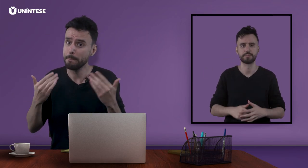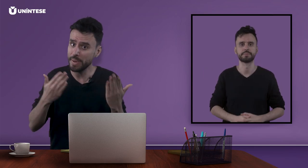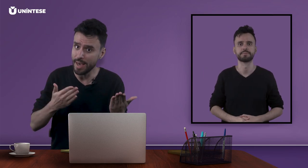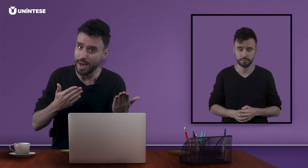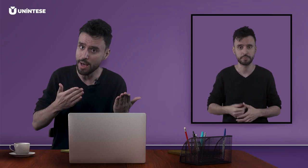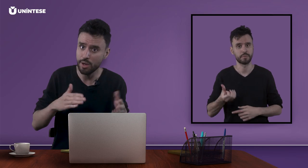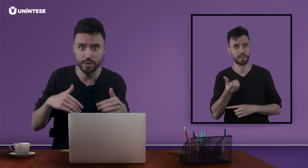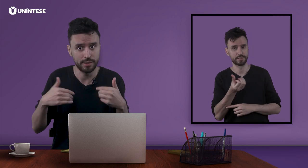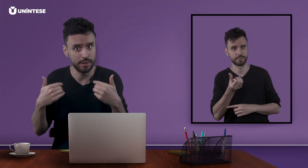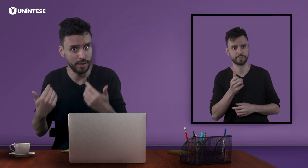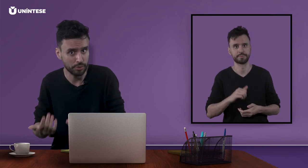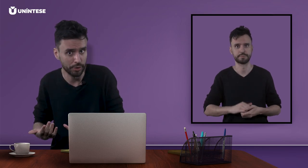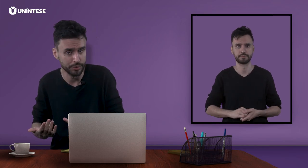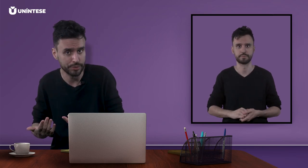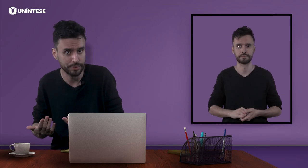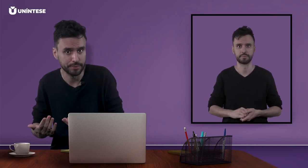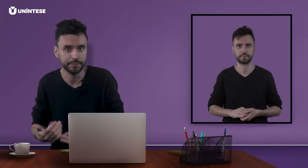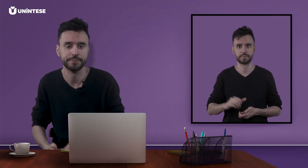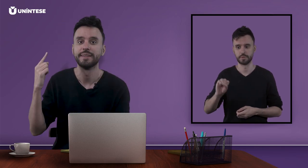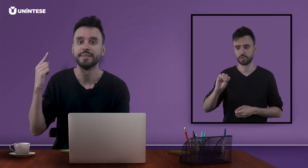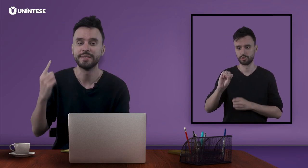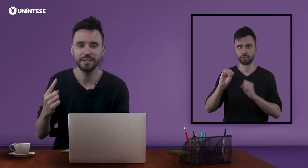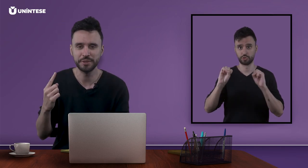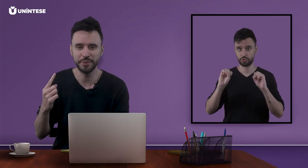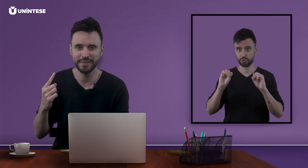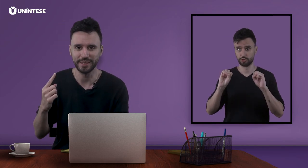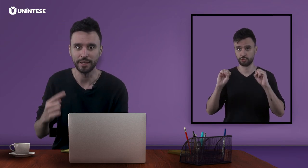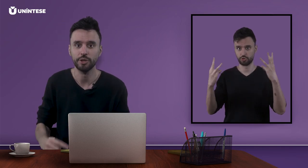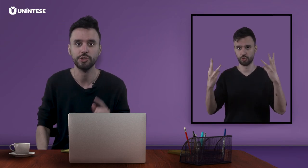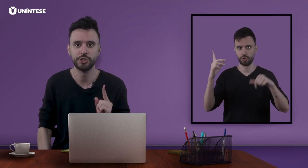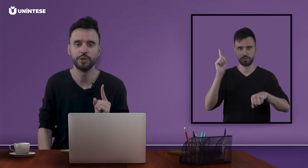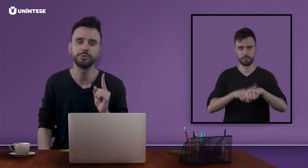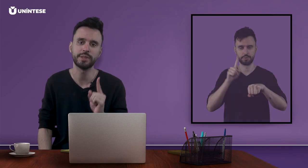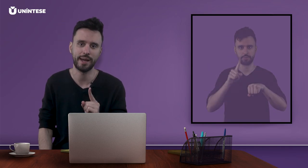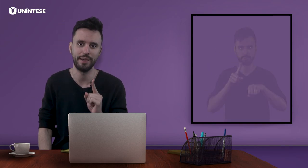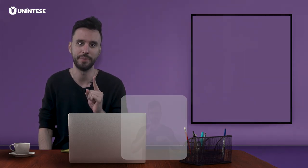PA e retornos. Sexto item, showtime.